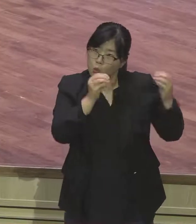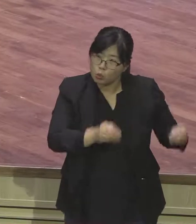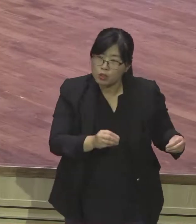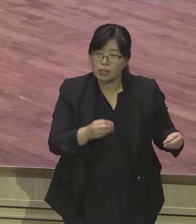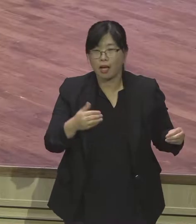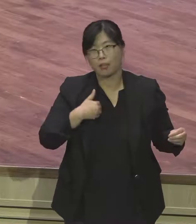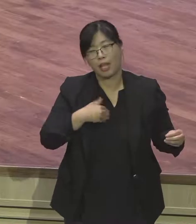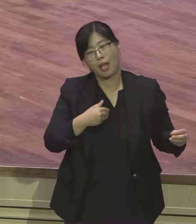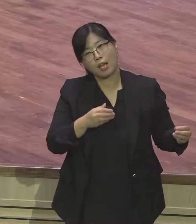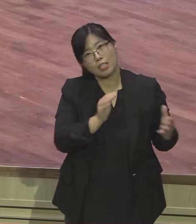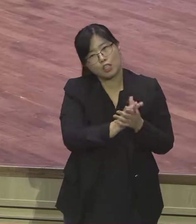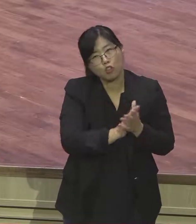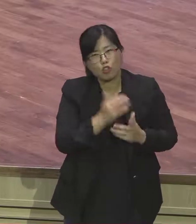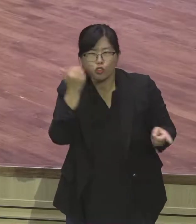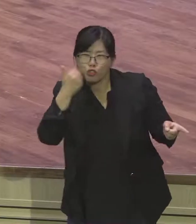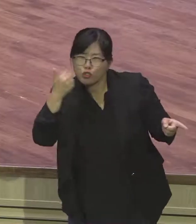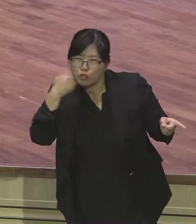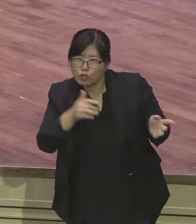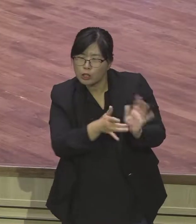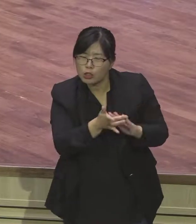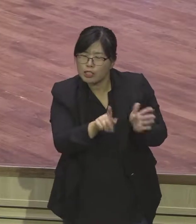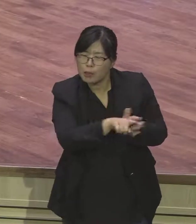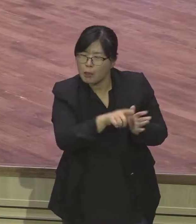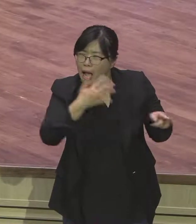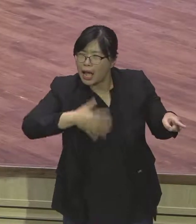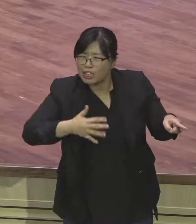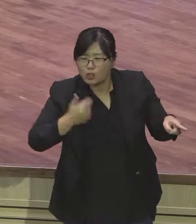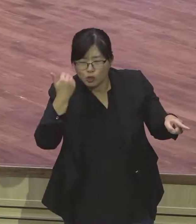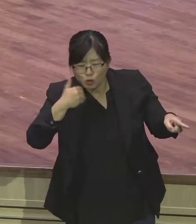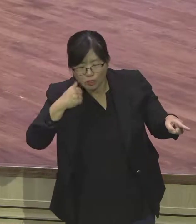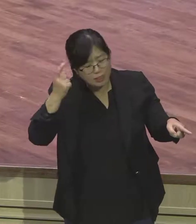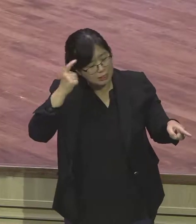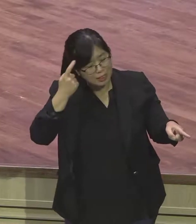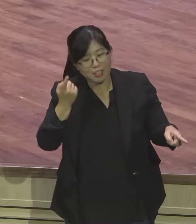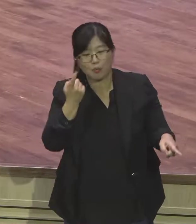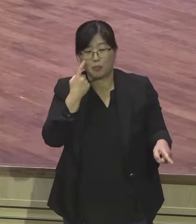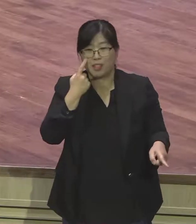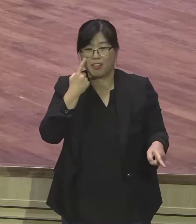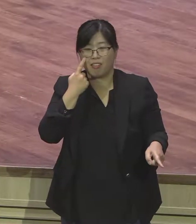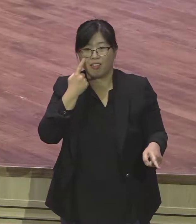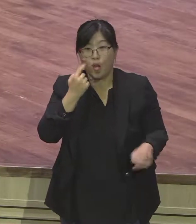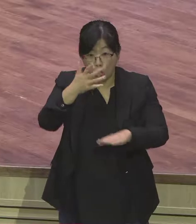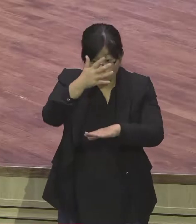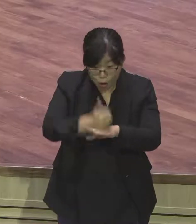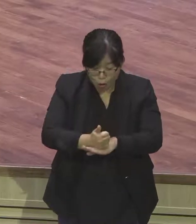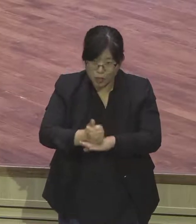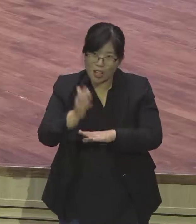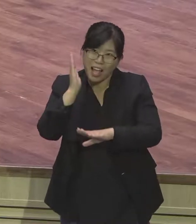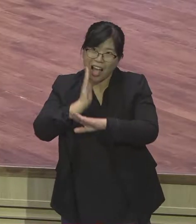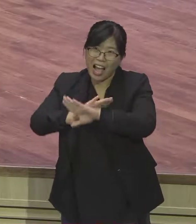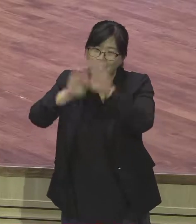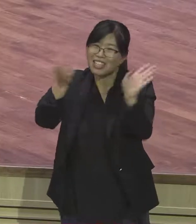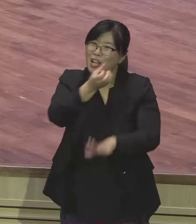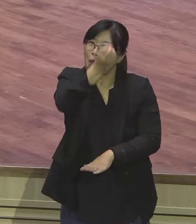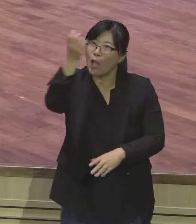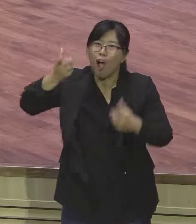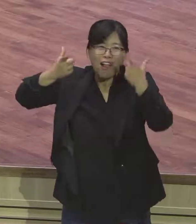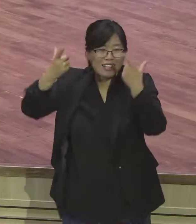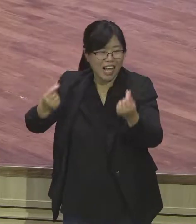다네일 12장 3절에 말씀 나오죠 별과 같이 영원토록 빛나는 전도자의 삶 그래서 스타예요